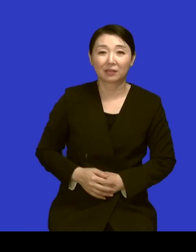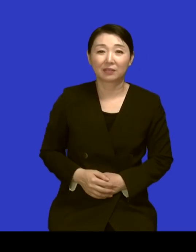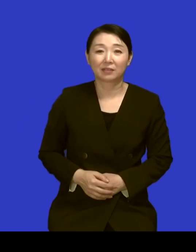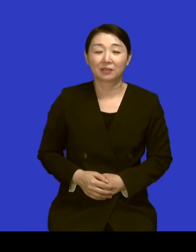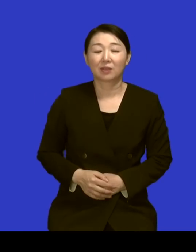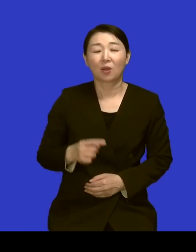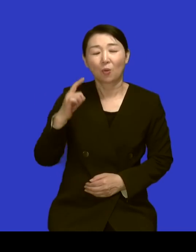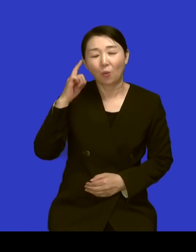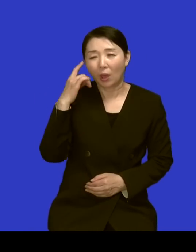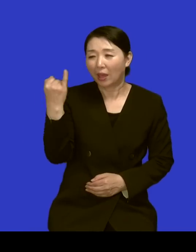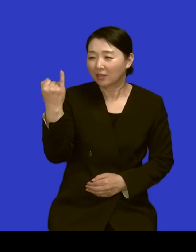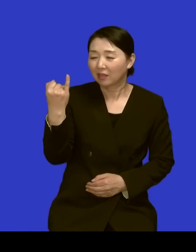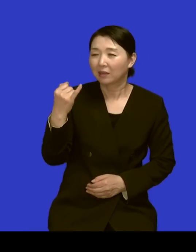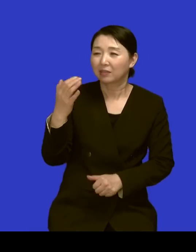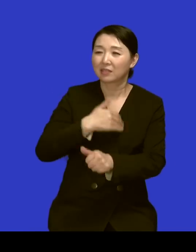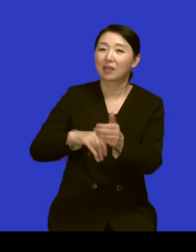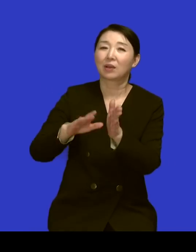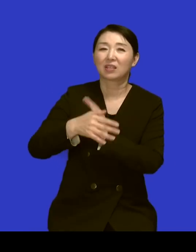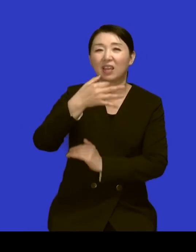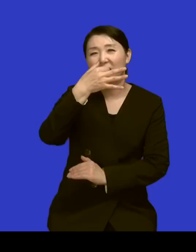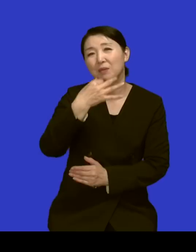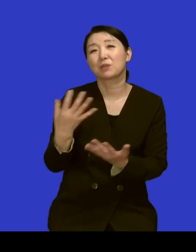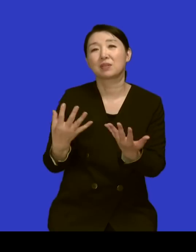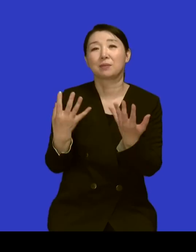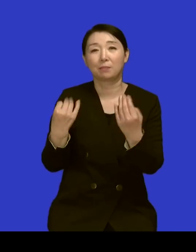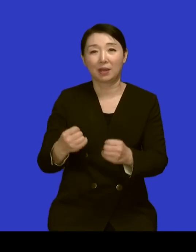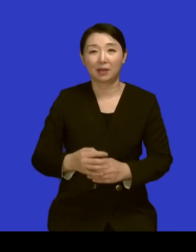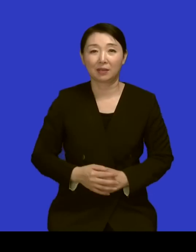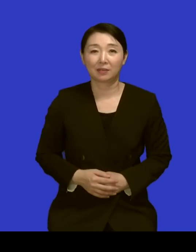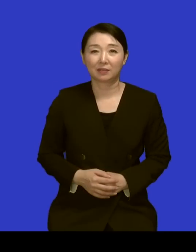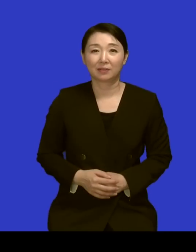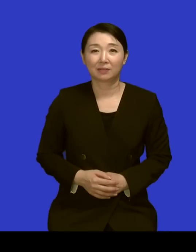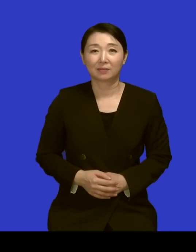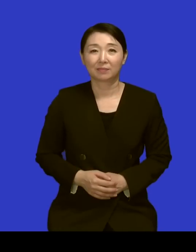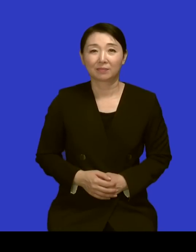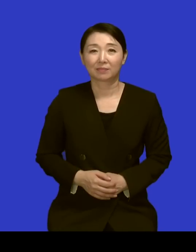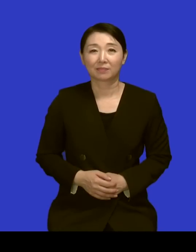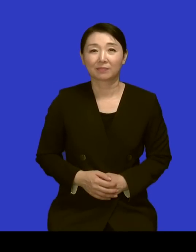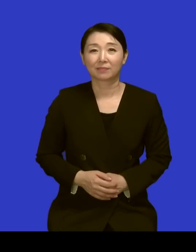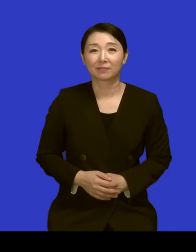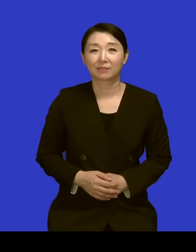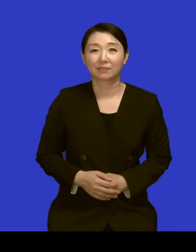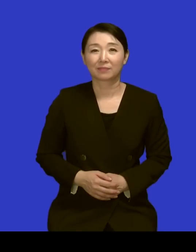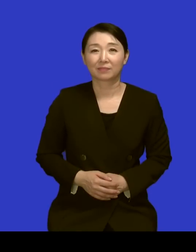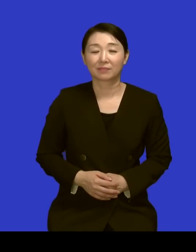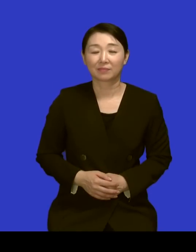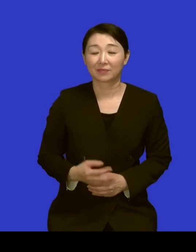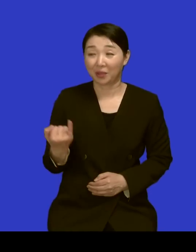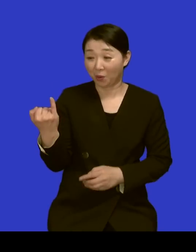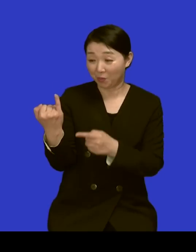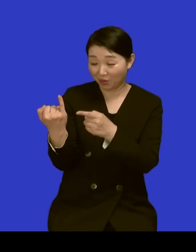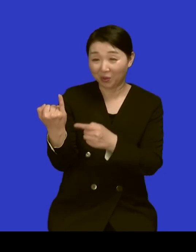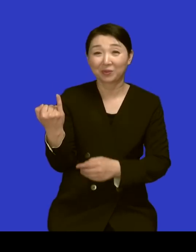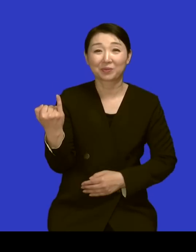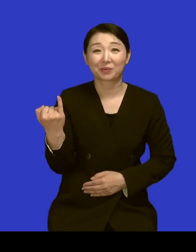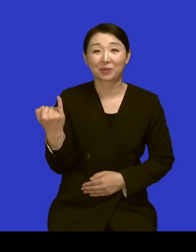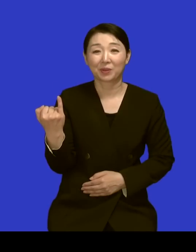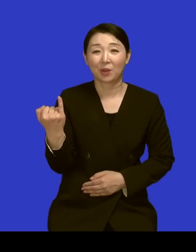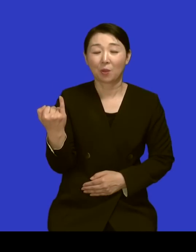많았어요 그분이 그래서 저는 원미경 씨가 이제 새롭게 뭔가 분위기도